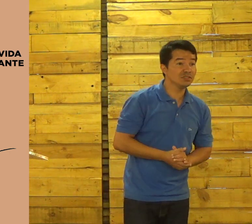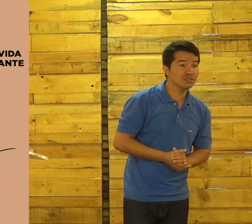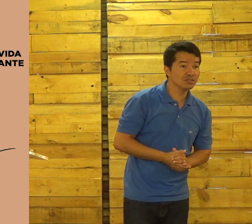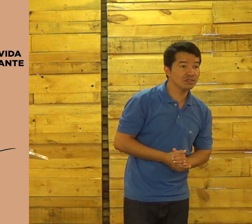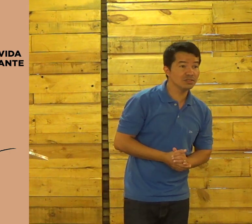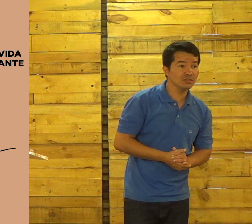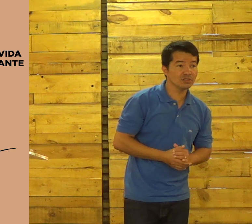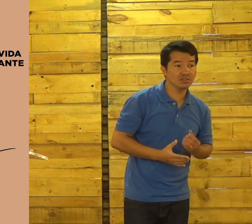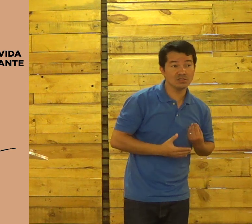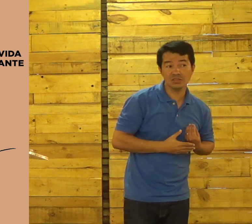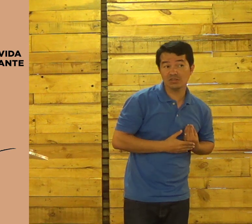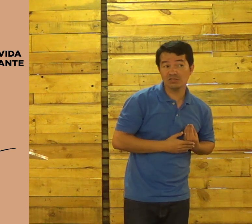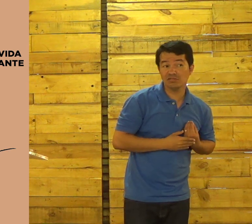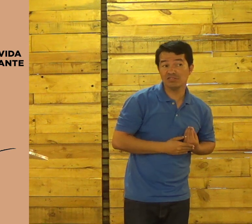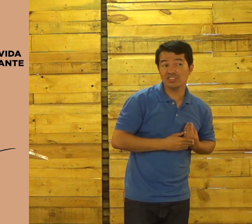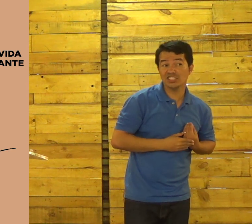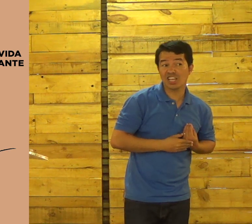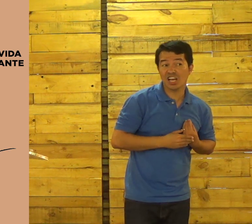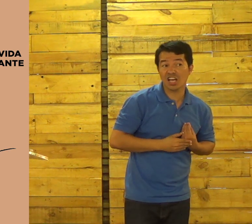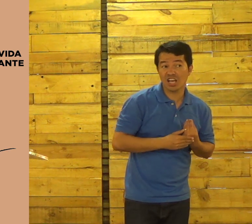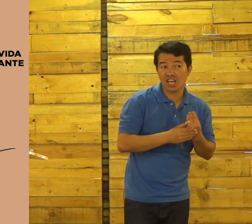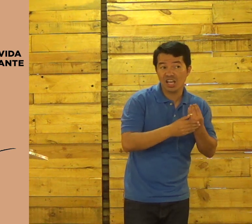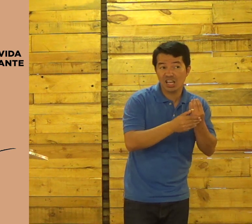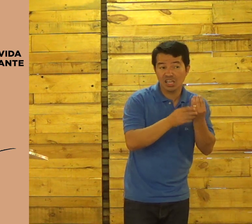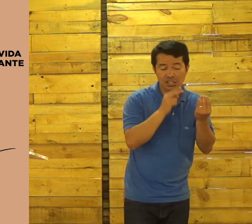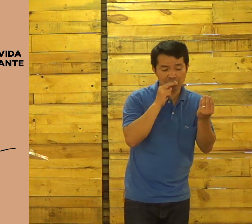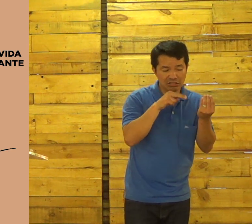E você? Como é a sua vida?